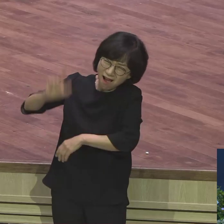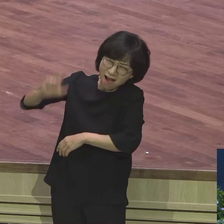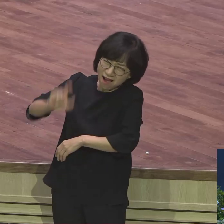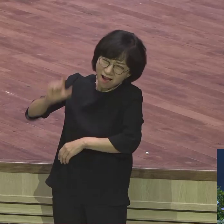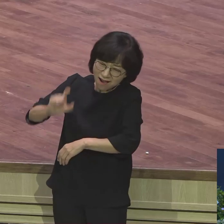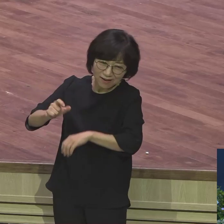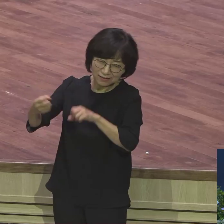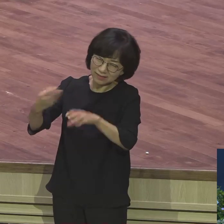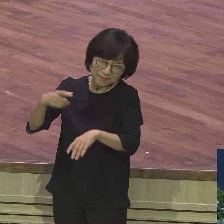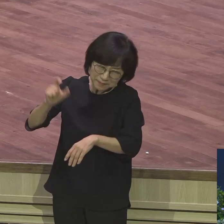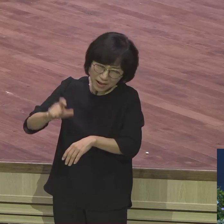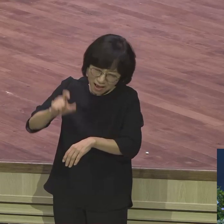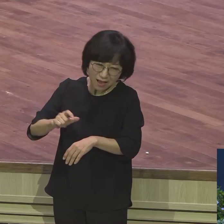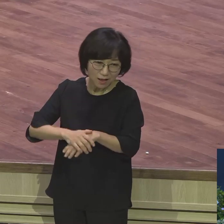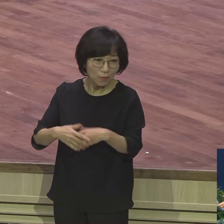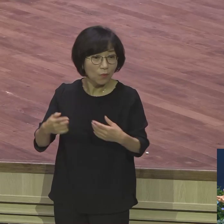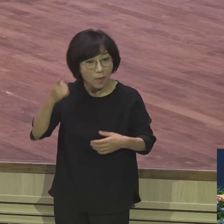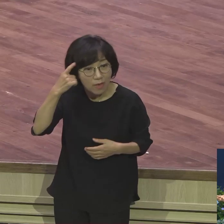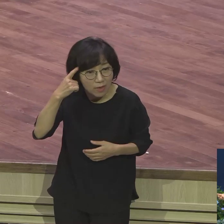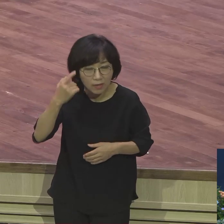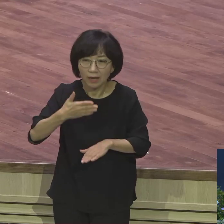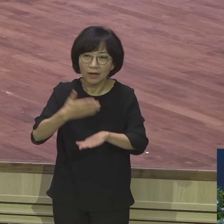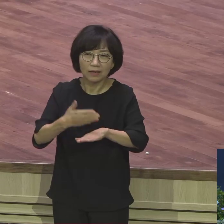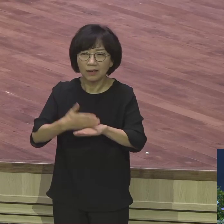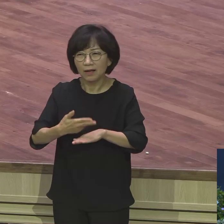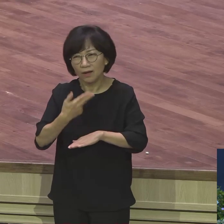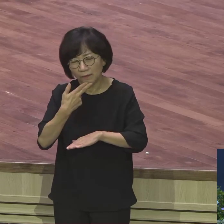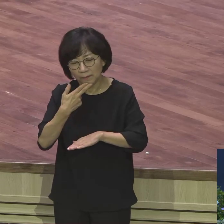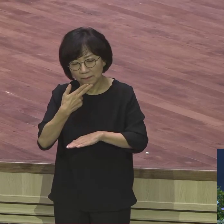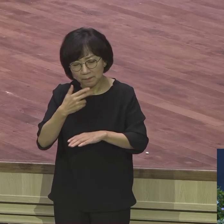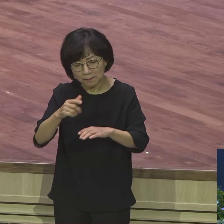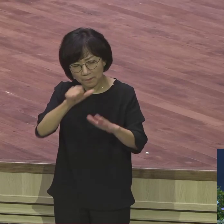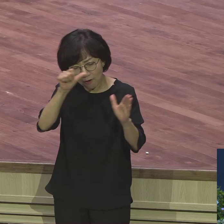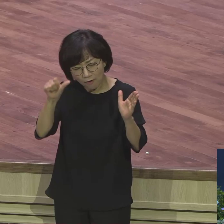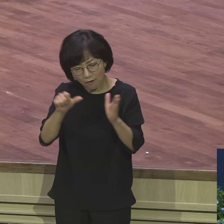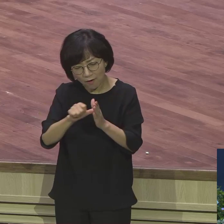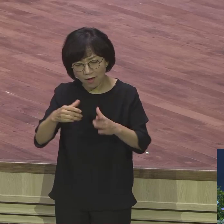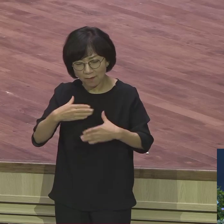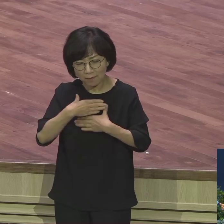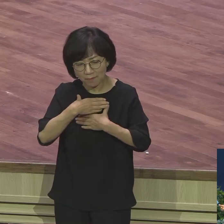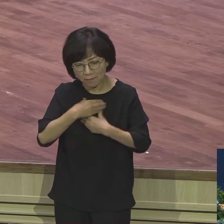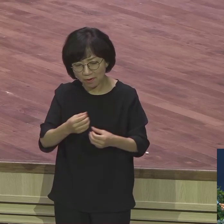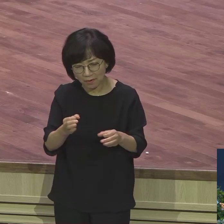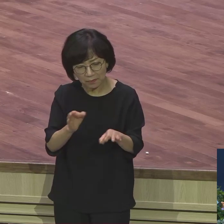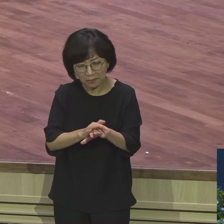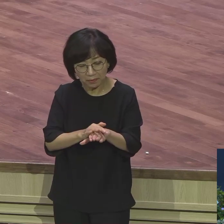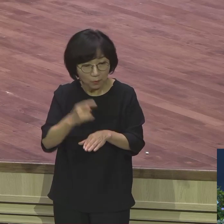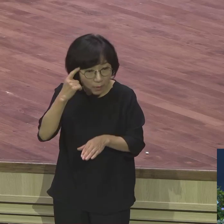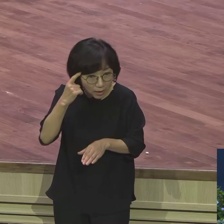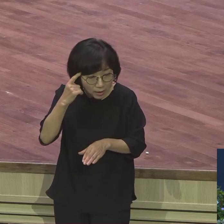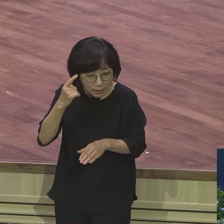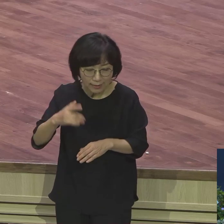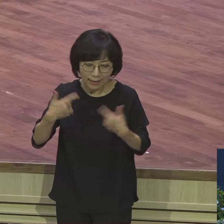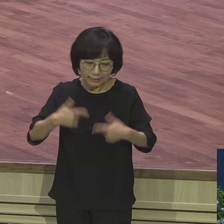평생을 누리지 못하느냐 왜 감사가 없냐 내 뜻대로 사니까 내 생각대로 사니까